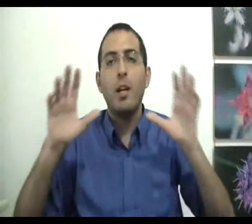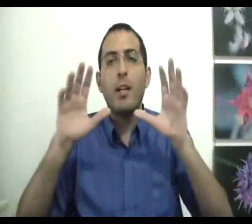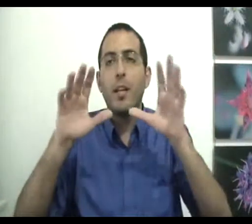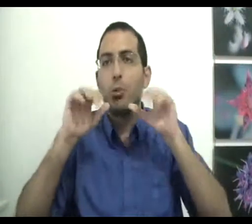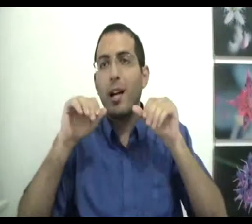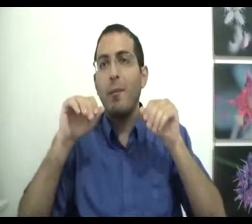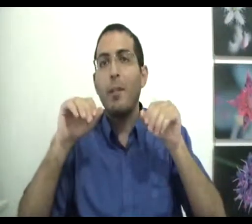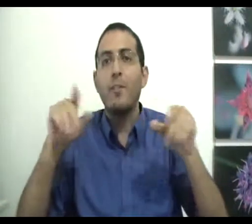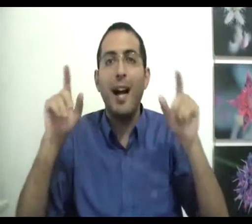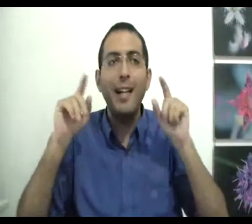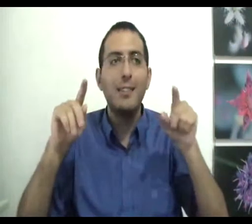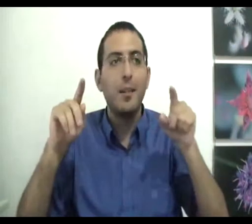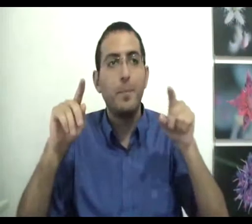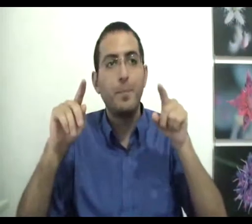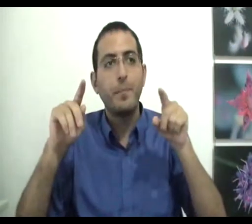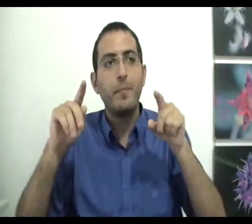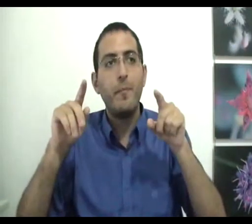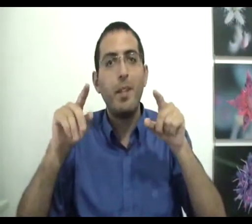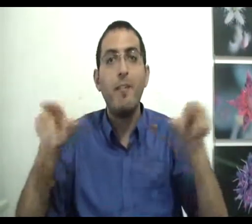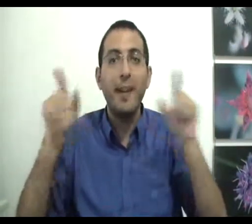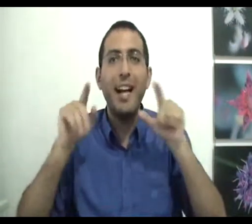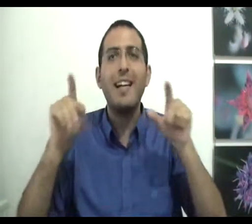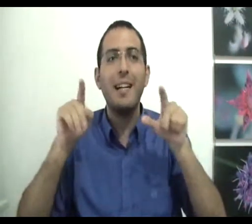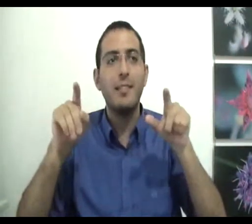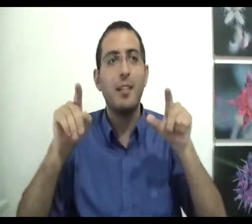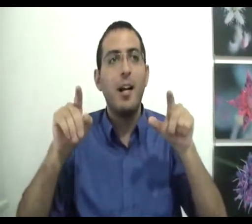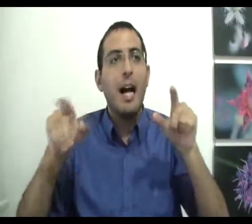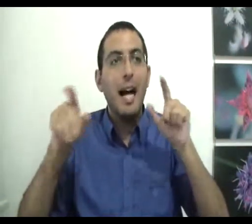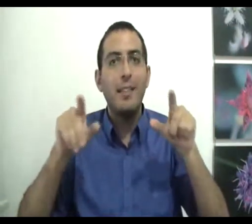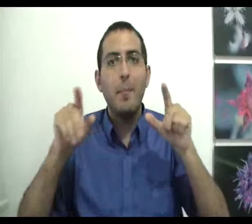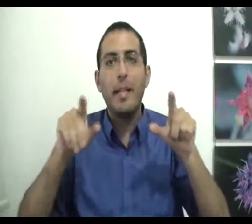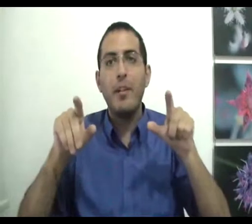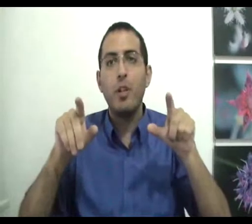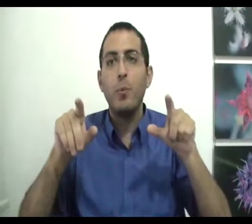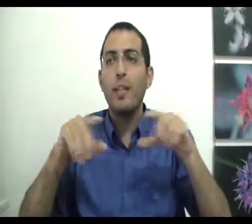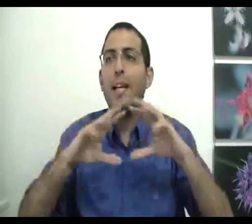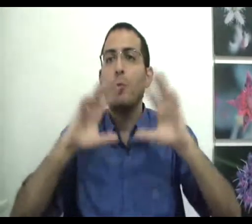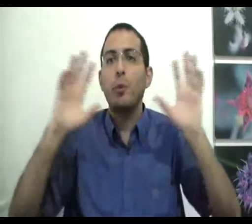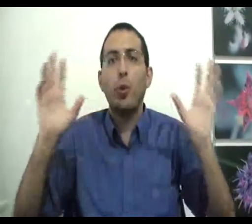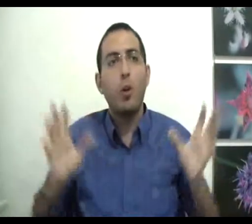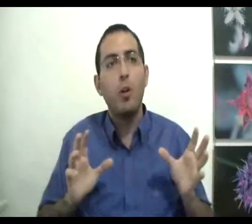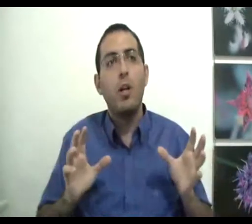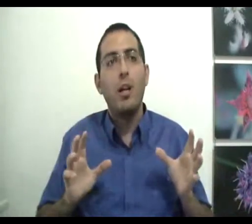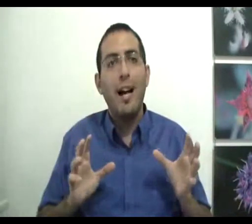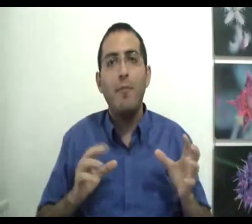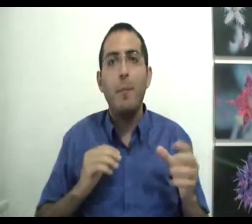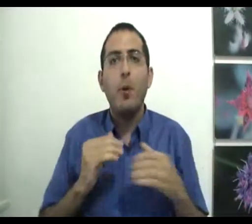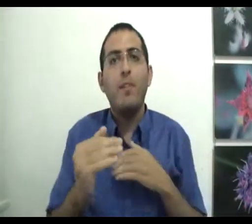כאישות אחת ממש ואז ורק אז האדם מגיע לשלמות כי אז הוא בתוכו אף פעם לא חווה